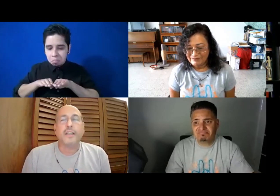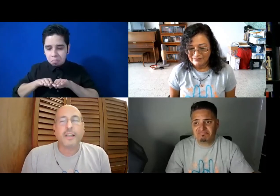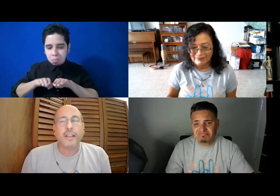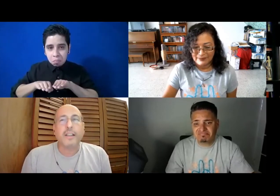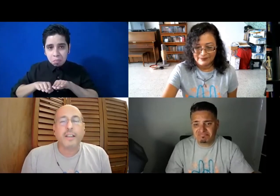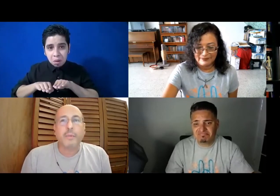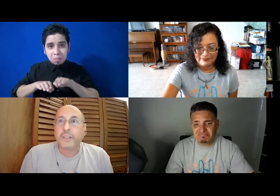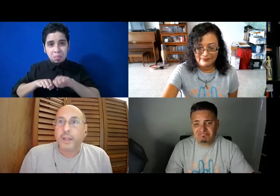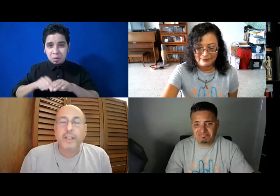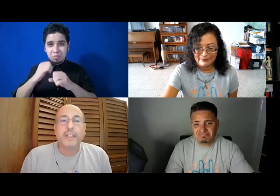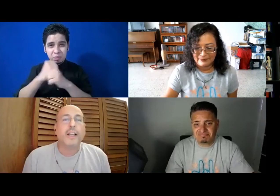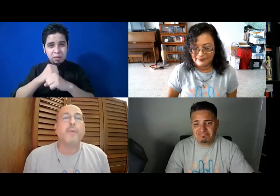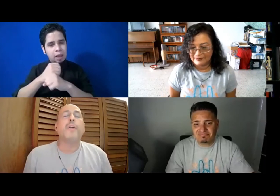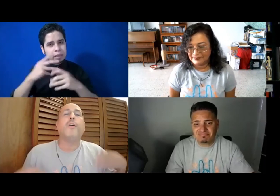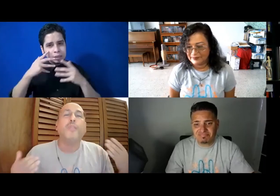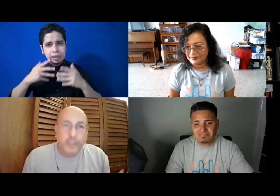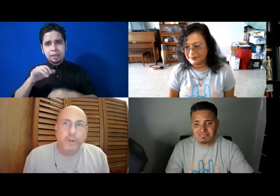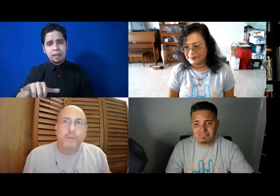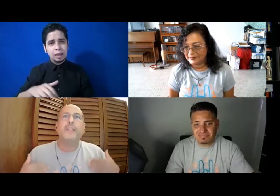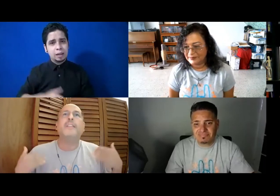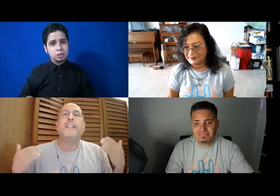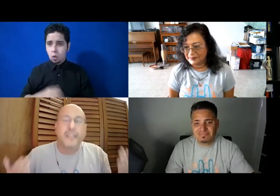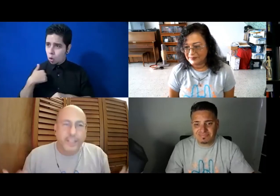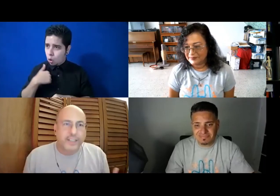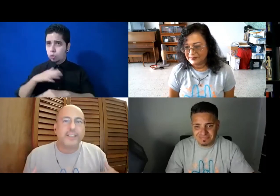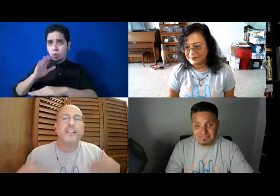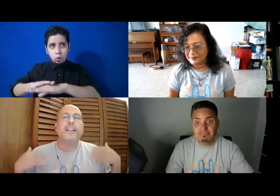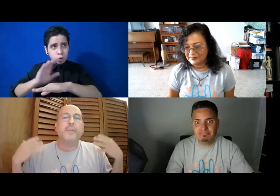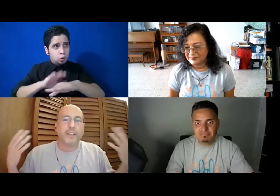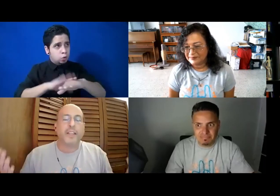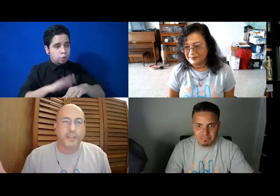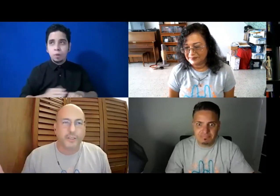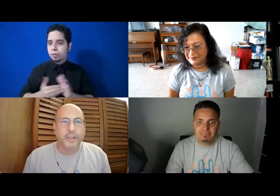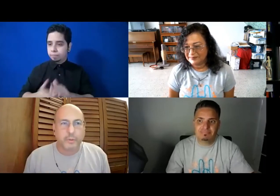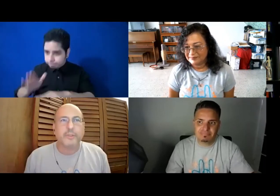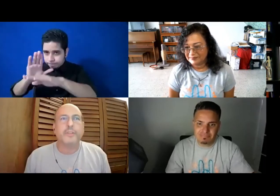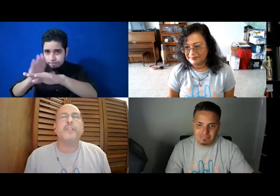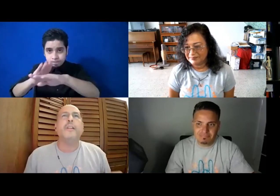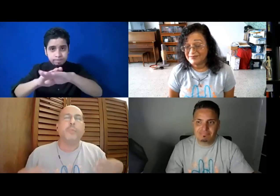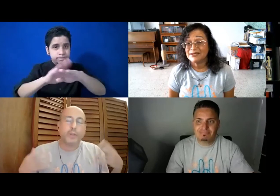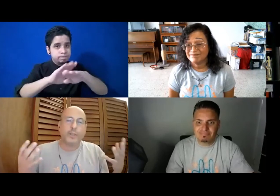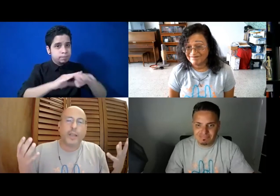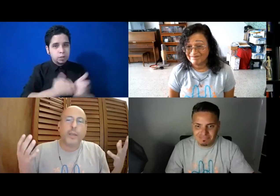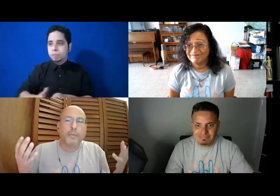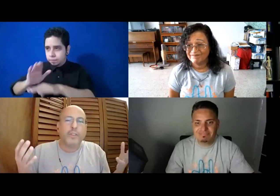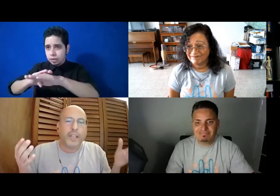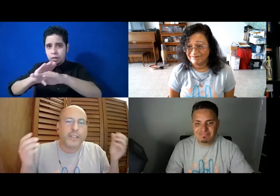Es lamentable que tengamos que continuamente estar levantando la voz. Por eso es que es muy importante.